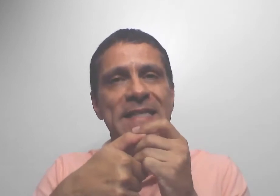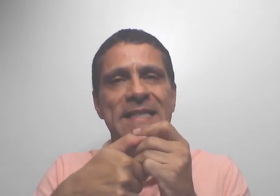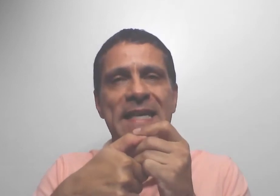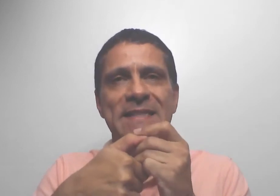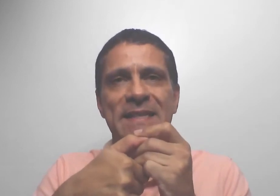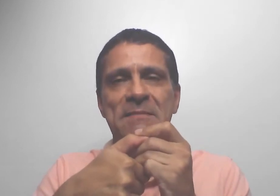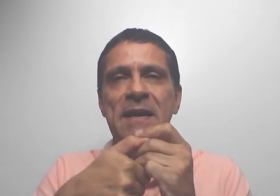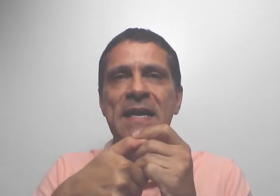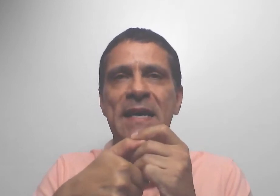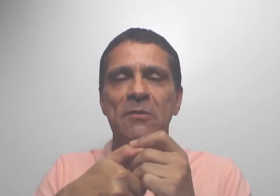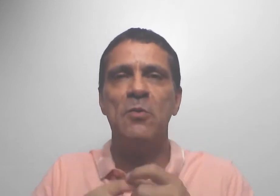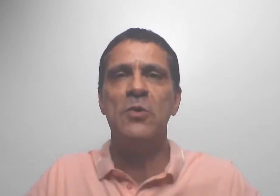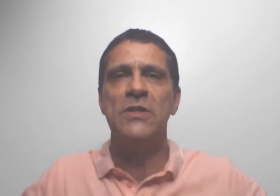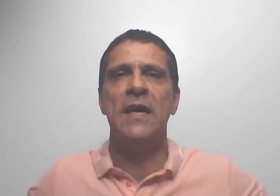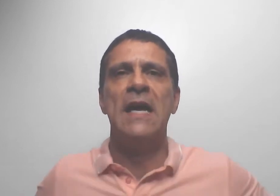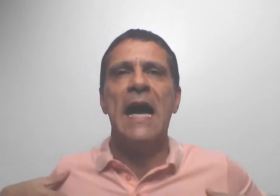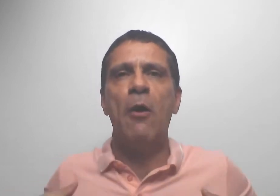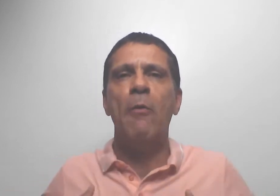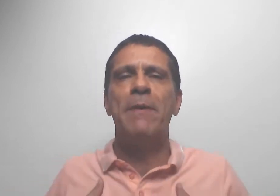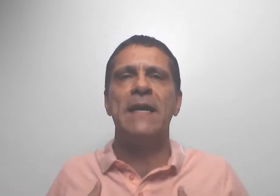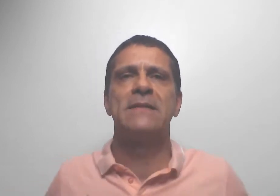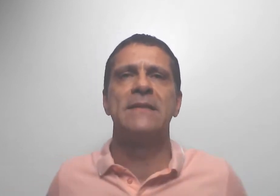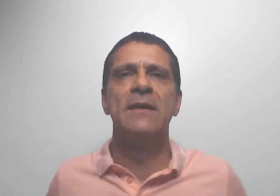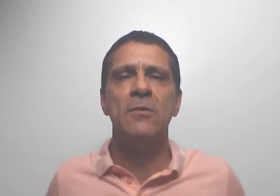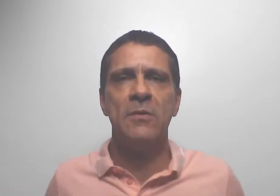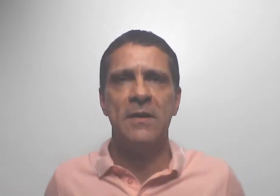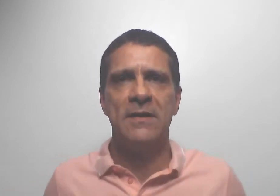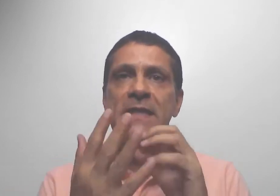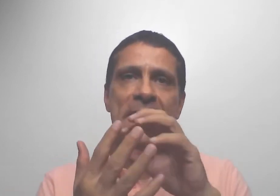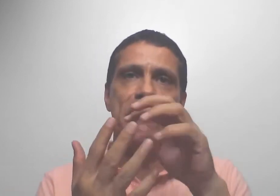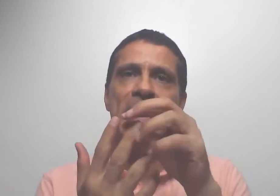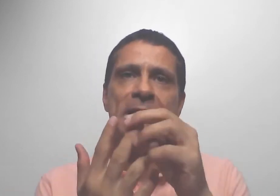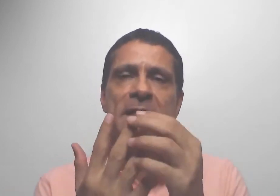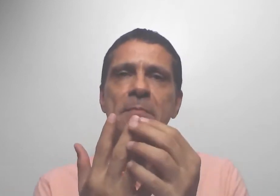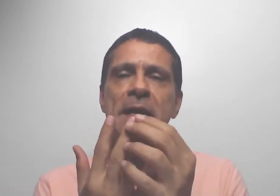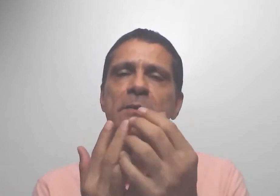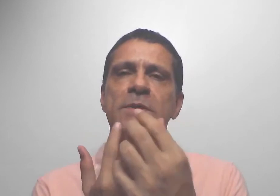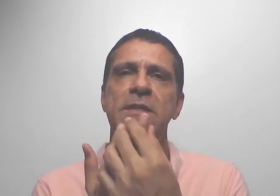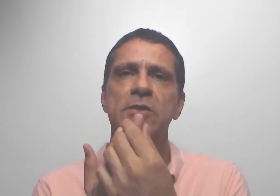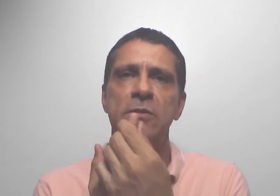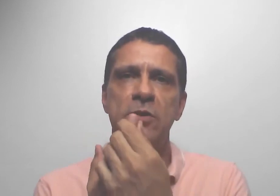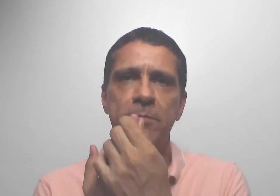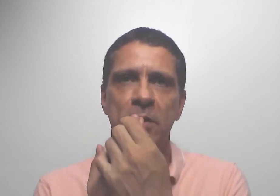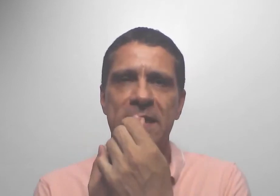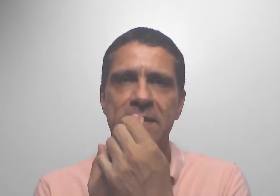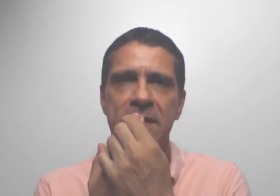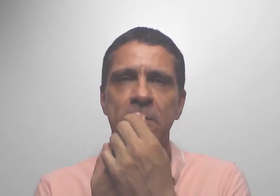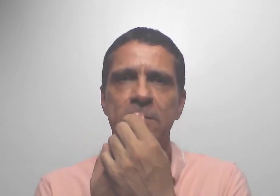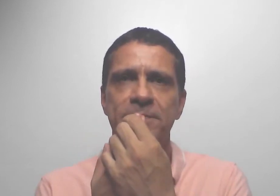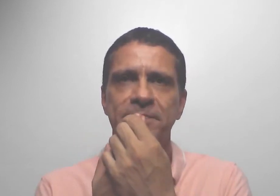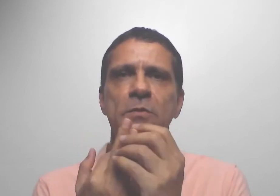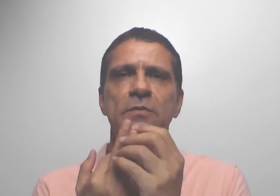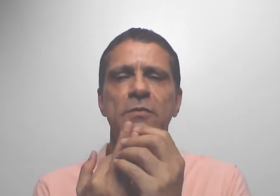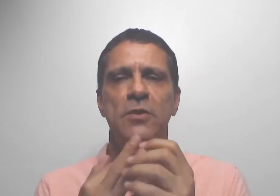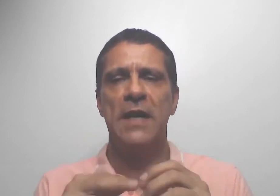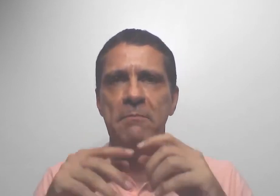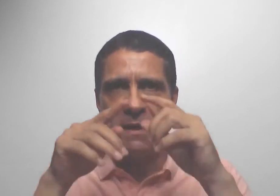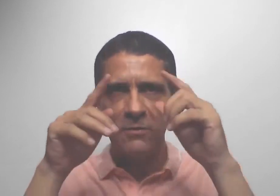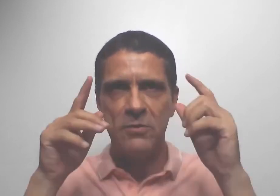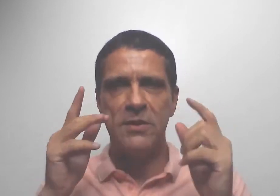a tristeza também, a angústia, a opressão. Então, você trabalha também o sentido de proteção e o funcionamento